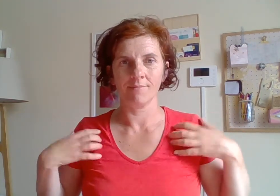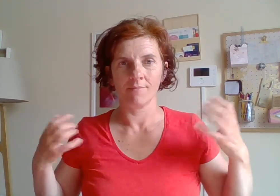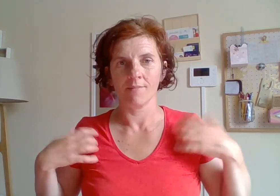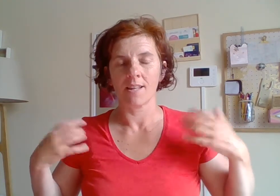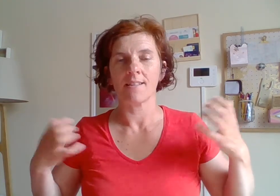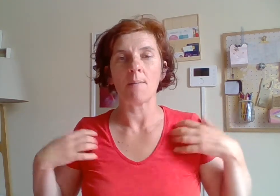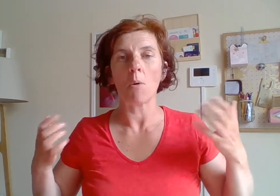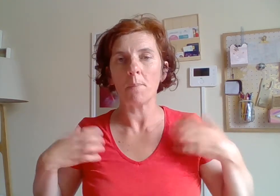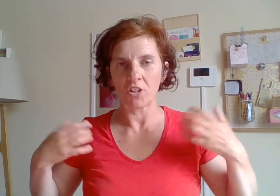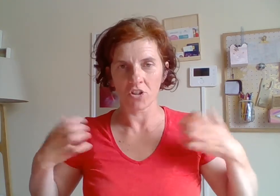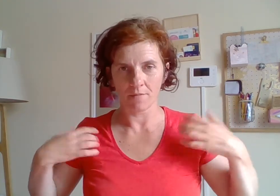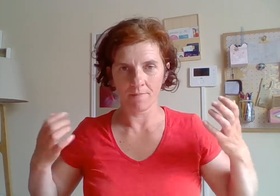Ça m'empêche.